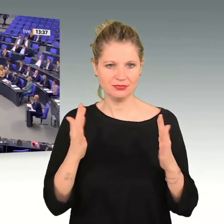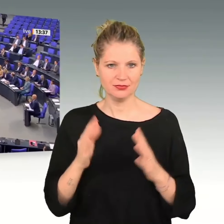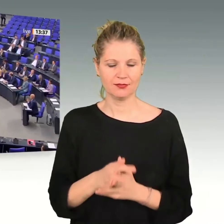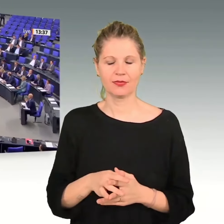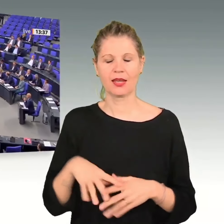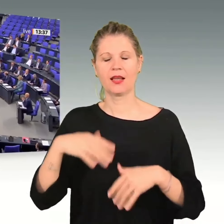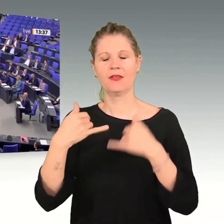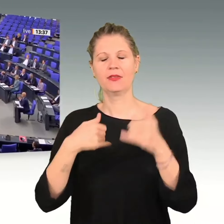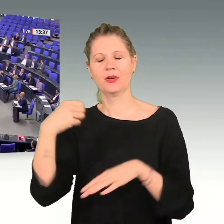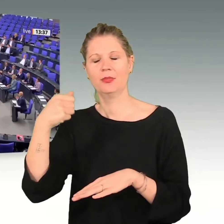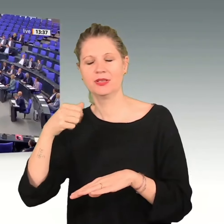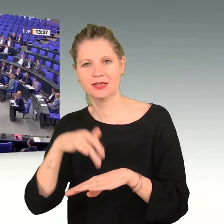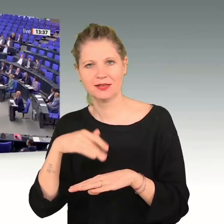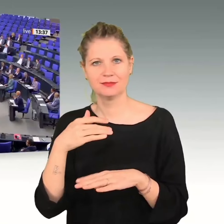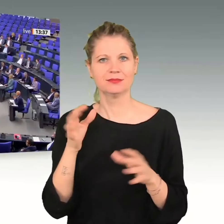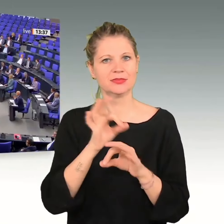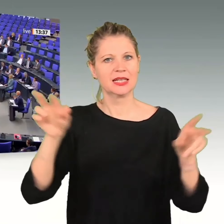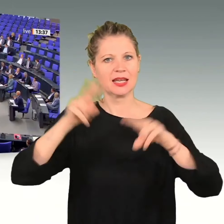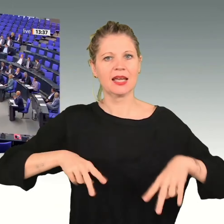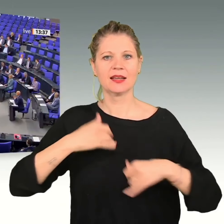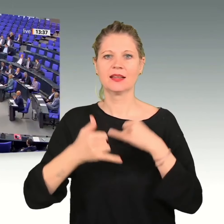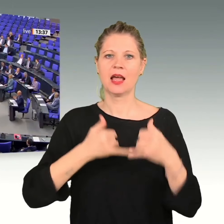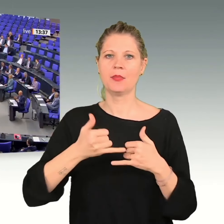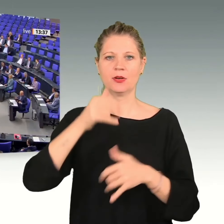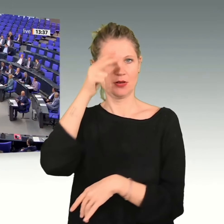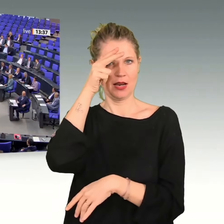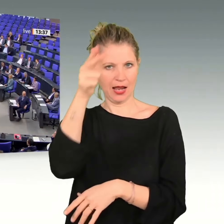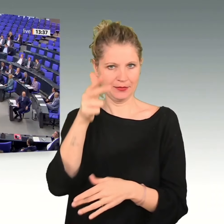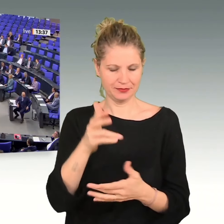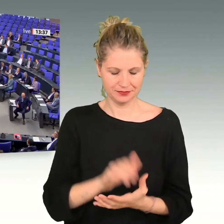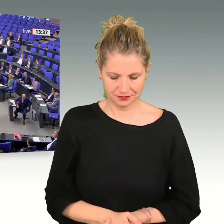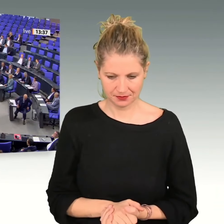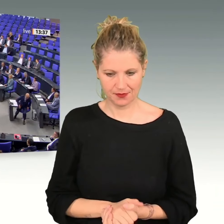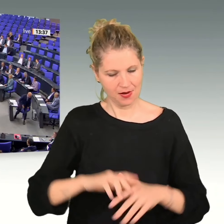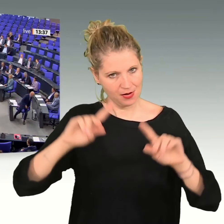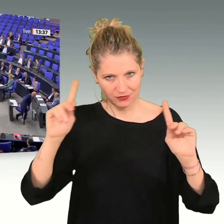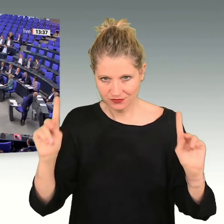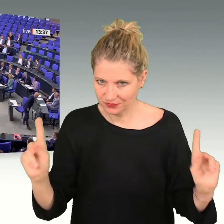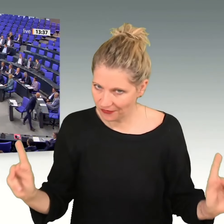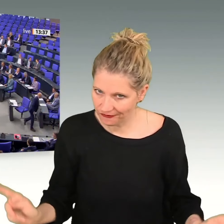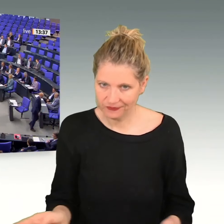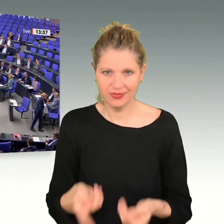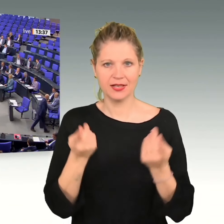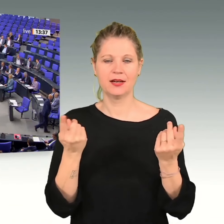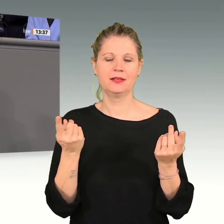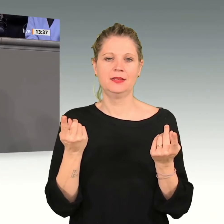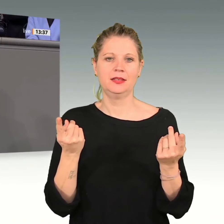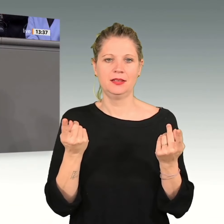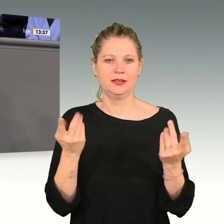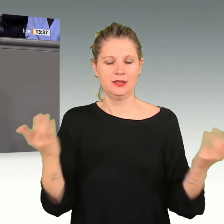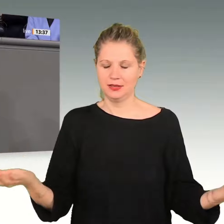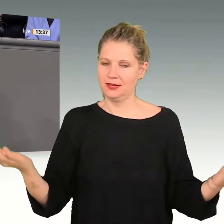Frau Präsidentin! Meine sehr geehrten Damen und Herren, wir haben es einmal mehr mit einem